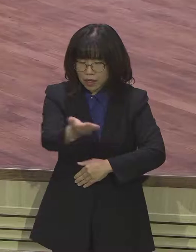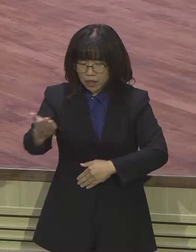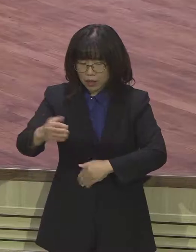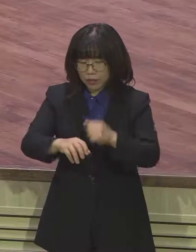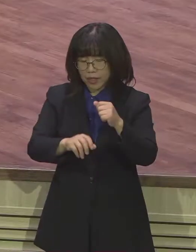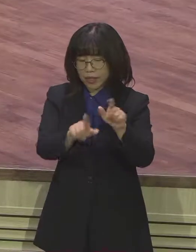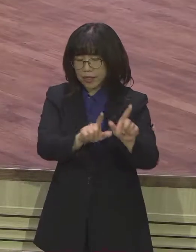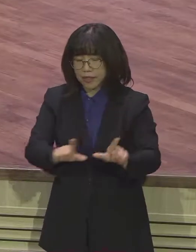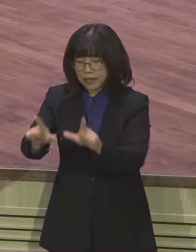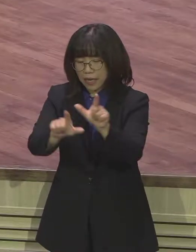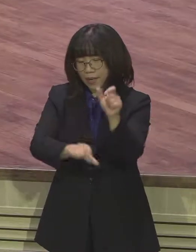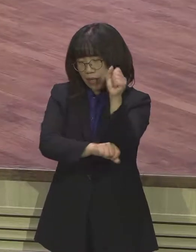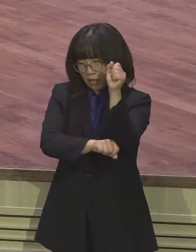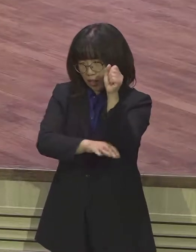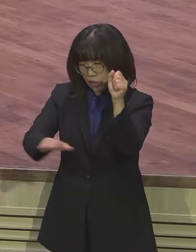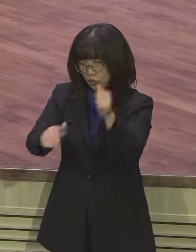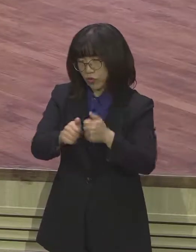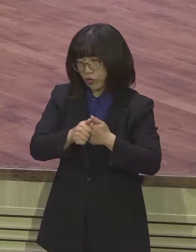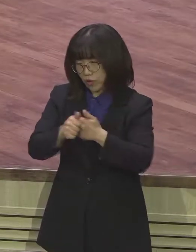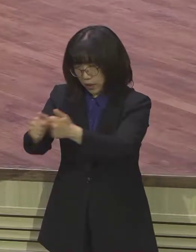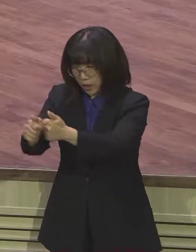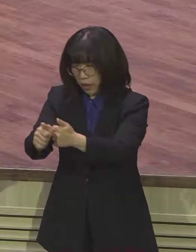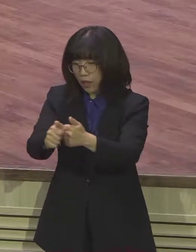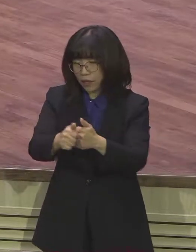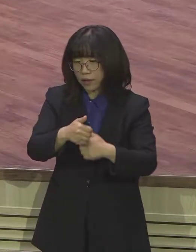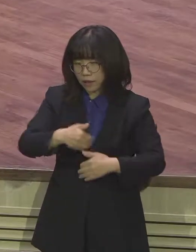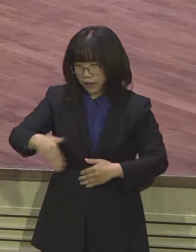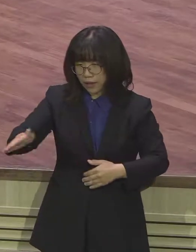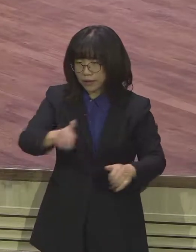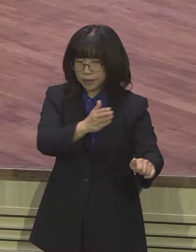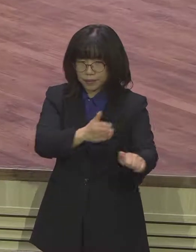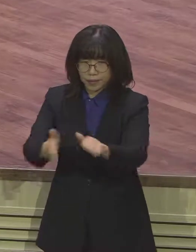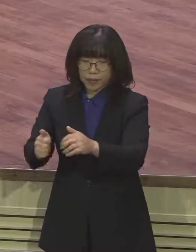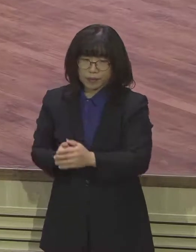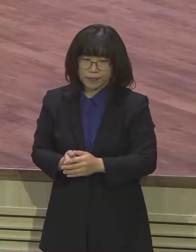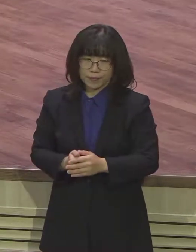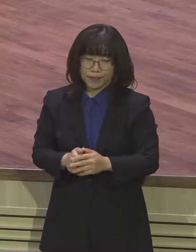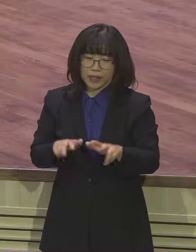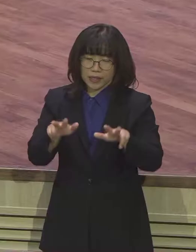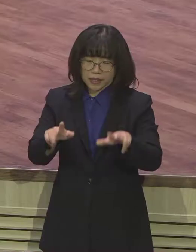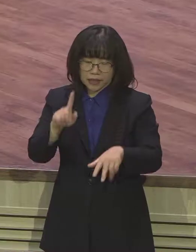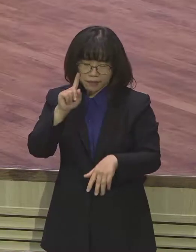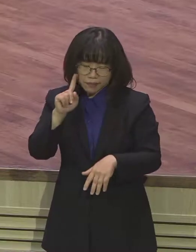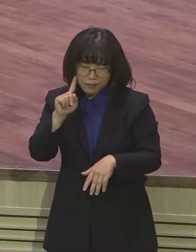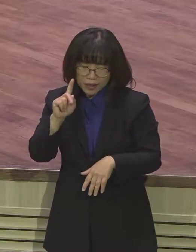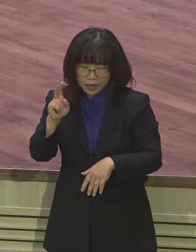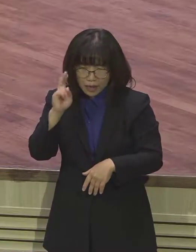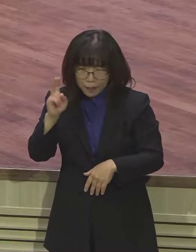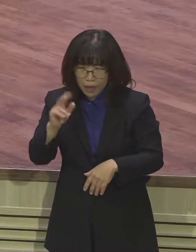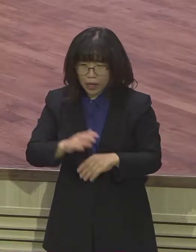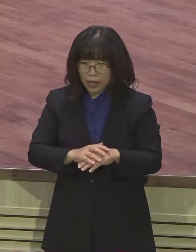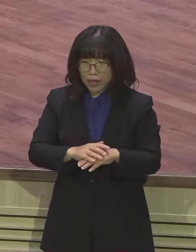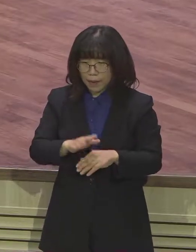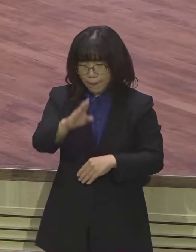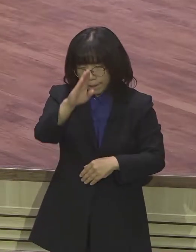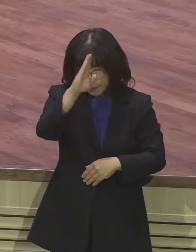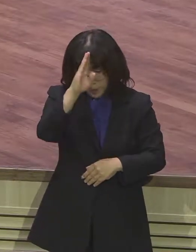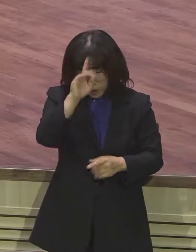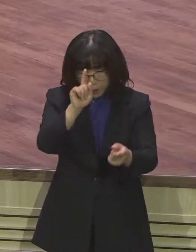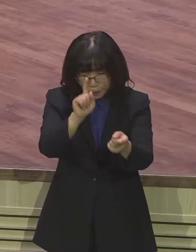것입니다 여러분들의 지금 산업이 무너진 분들도 있을 것이고 또 이 질병의 문제로 건강이 무너지신